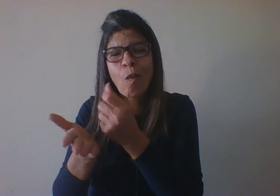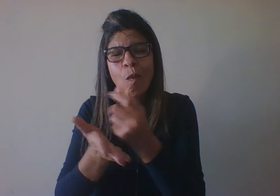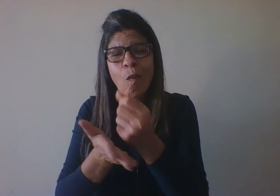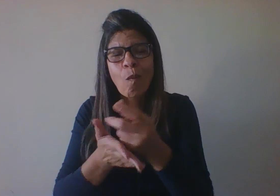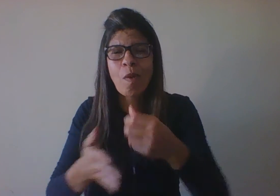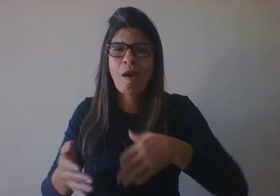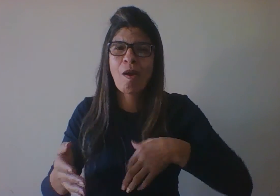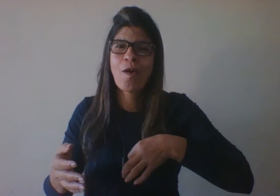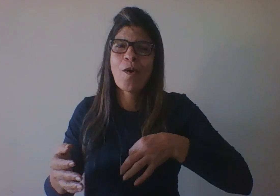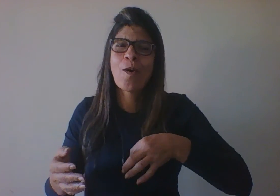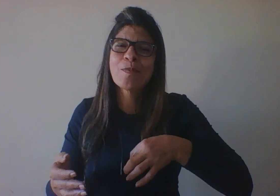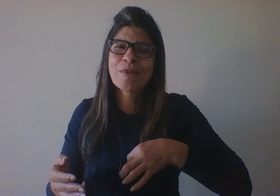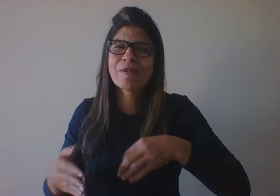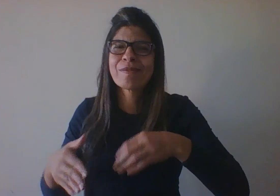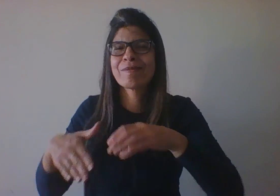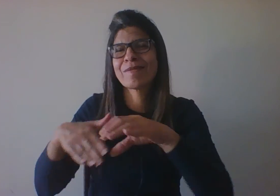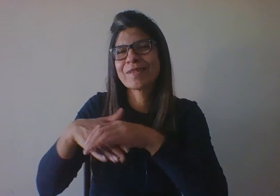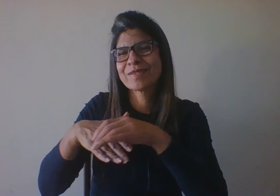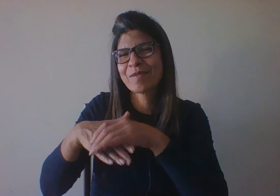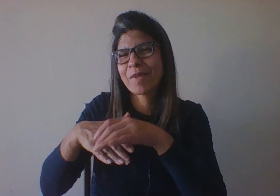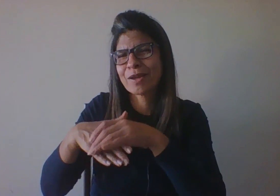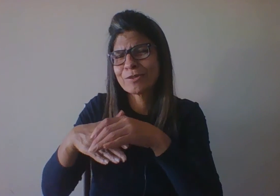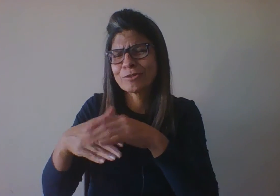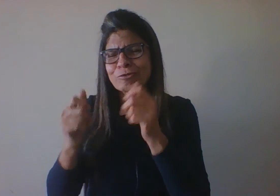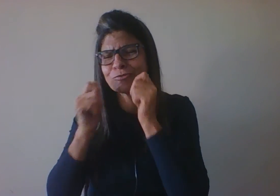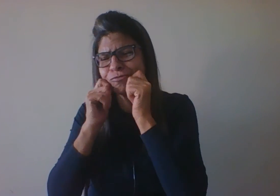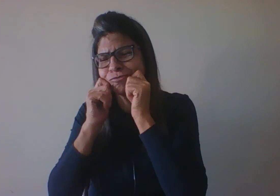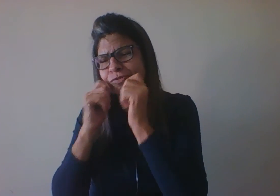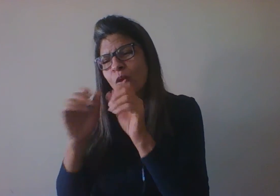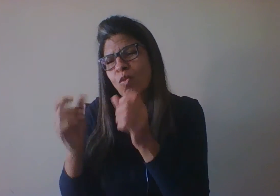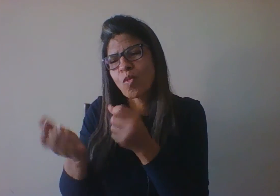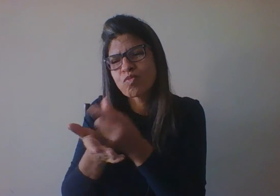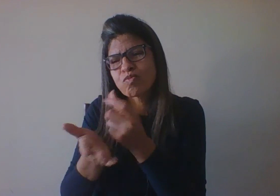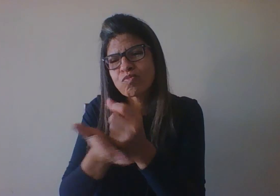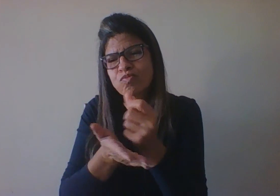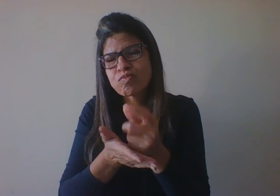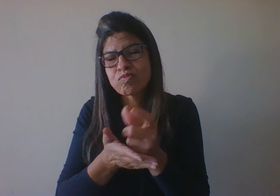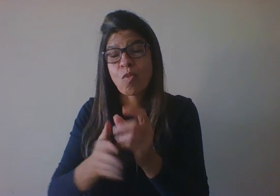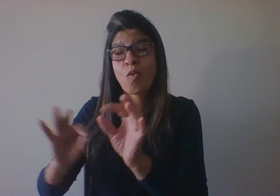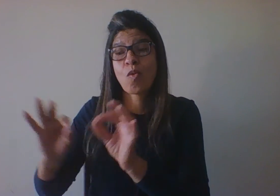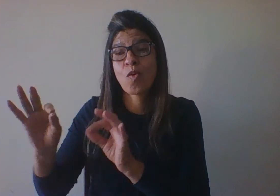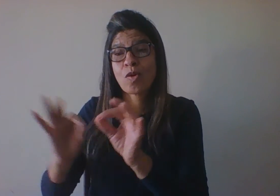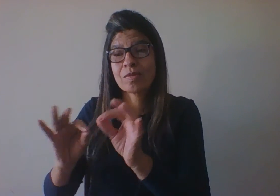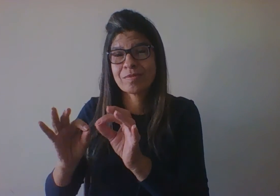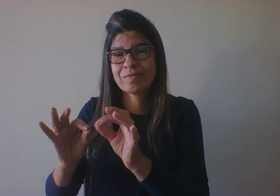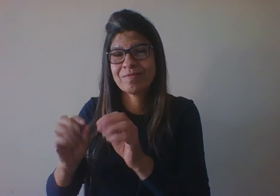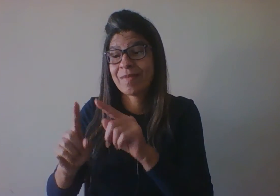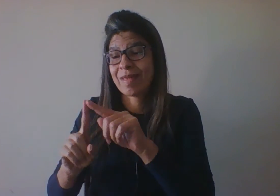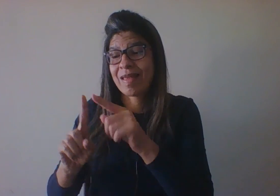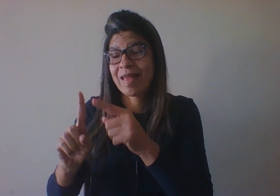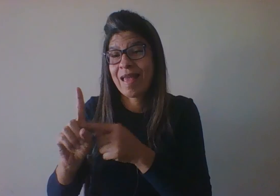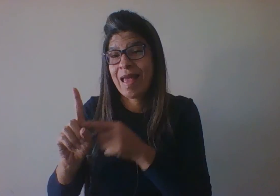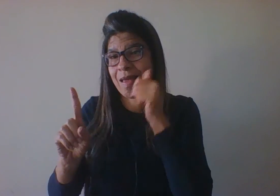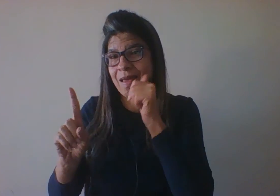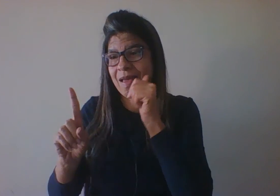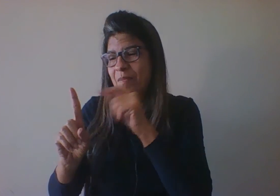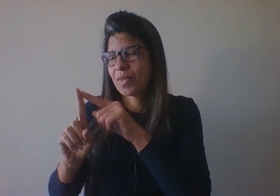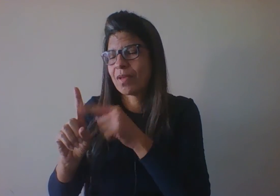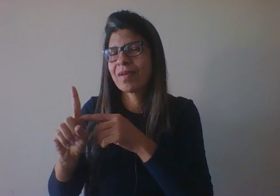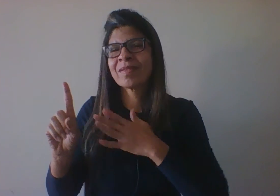para que a fase de gestação da mulher se dê de forma tranquila e que o